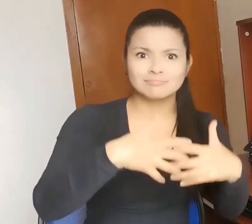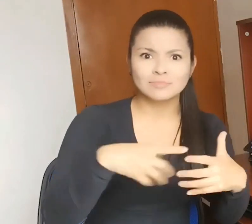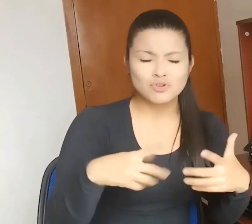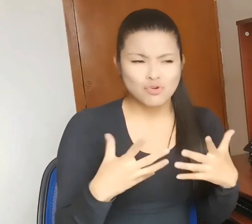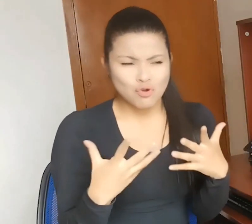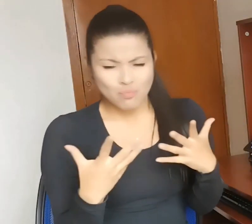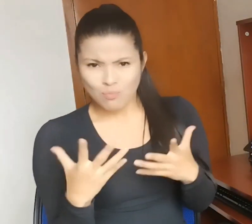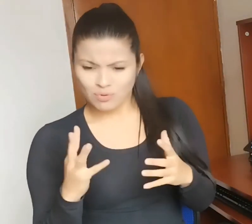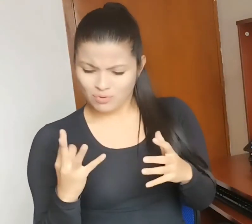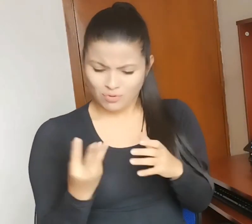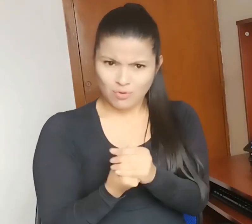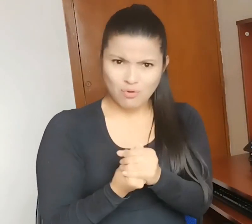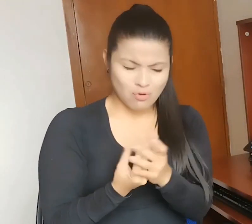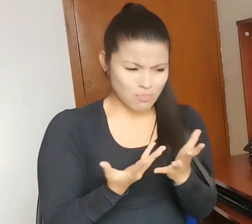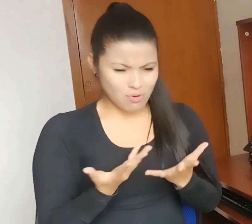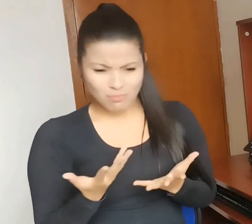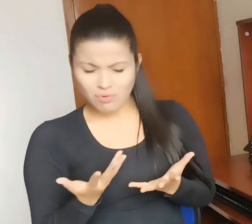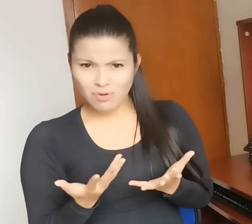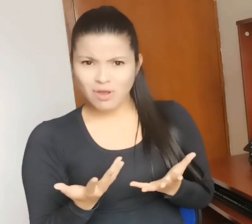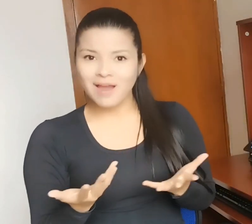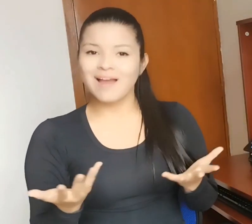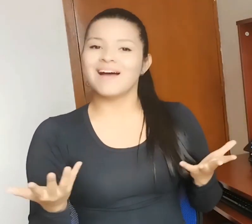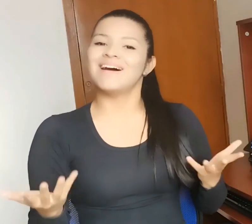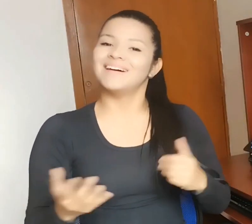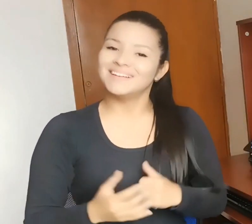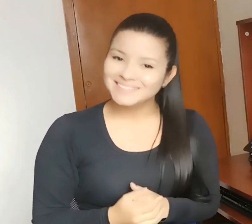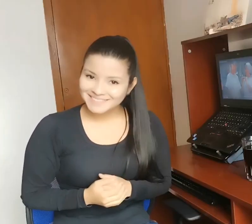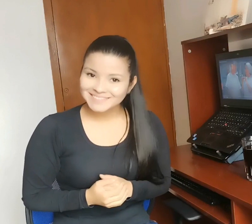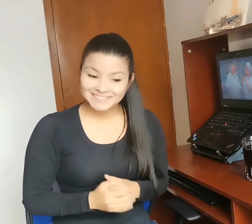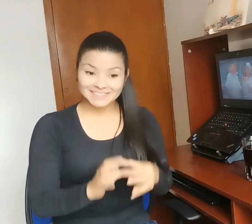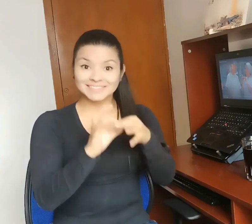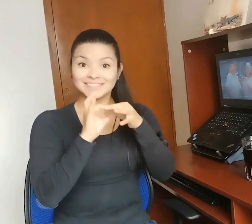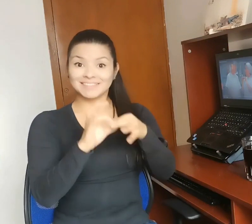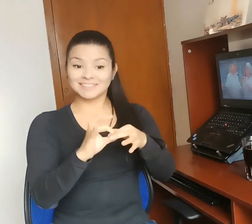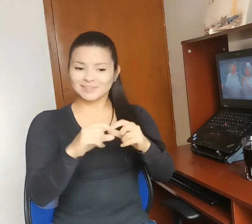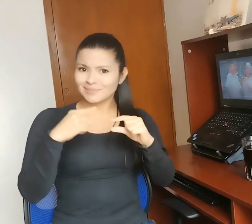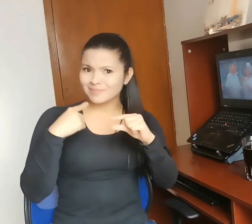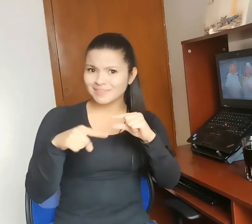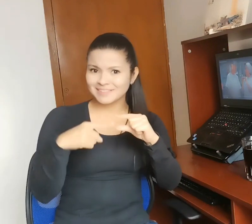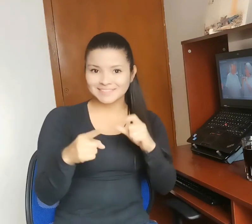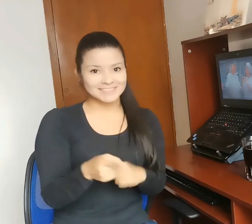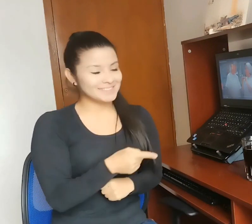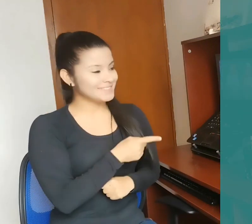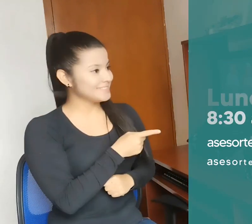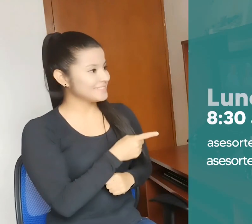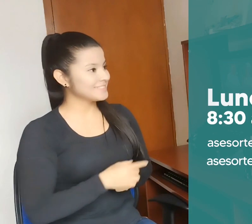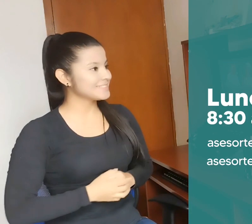entidades quieren ser igual de incluyentes con las personas sordas, pueden contactarse a estos correos